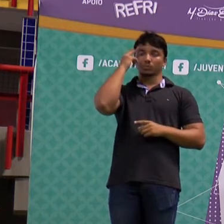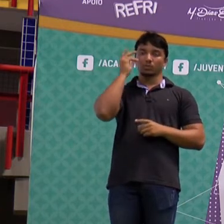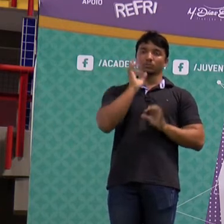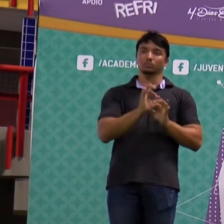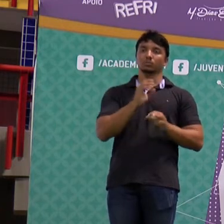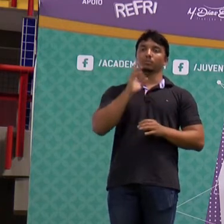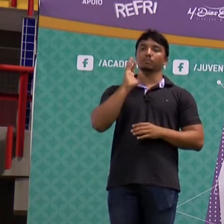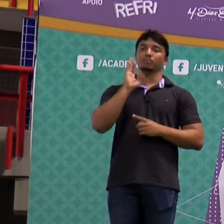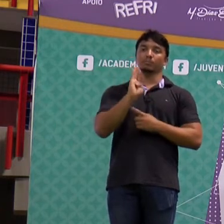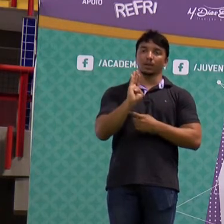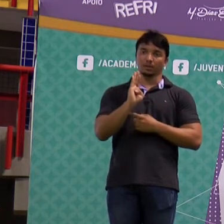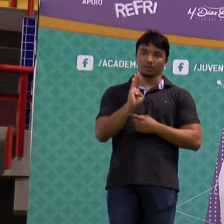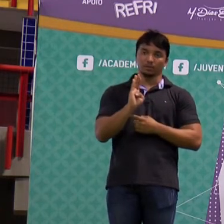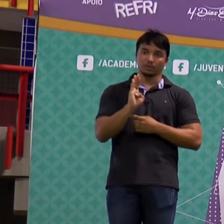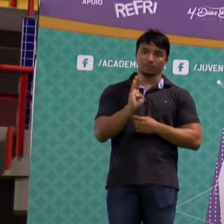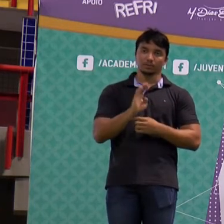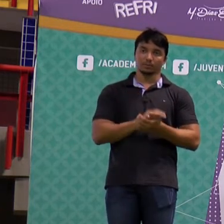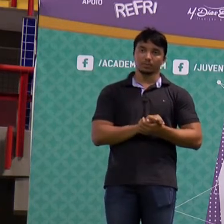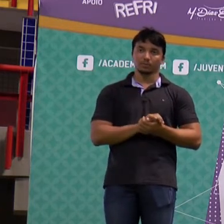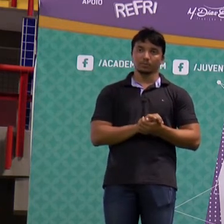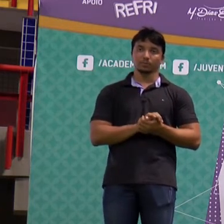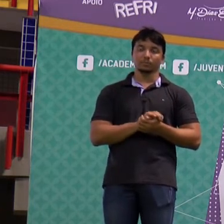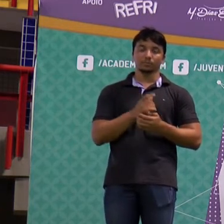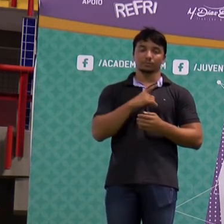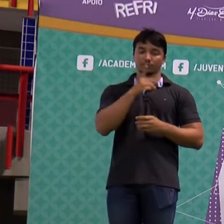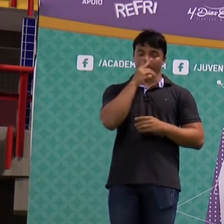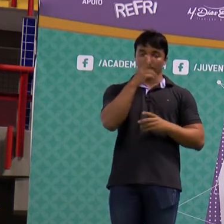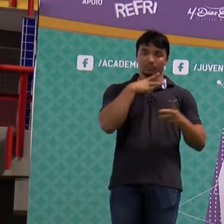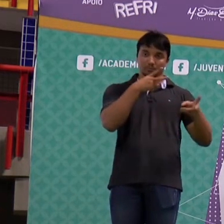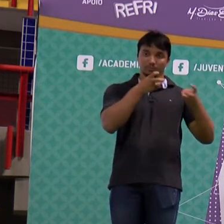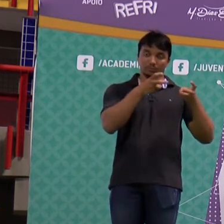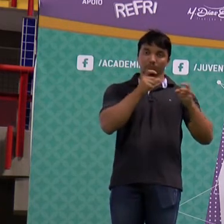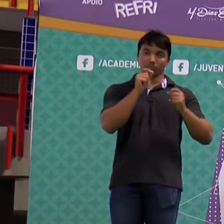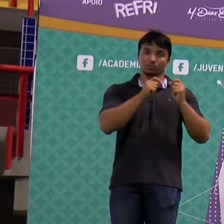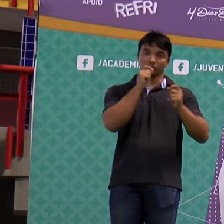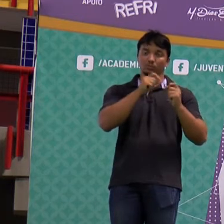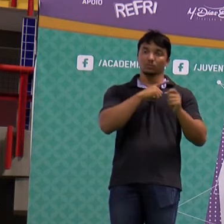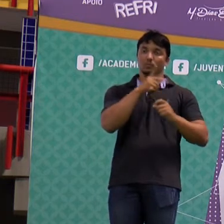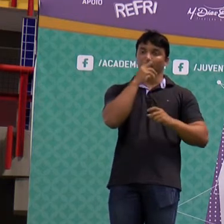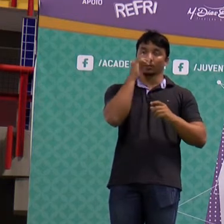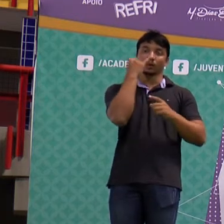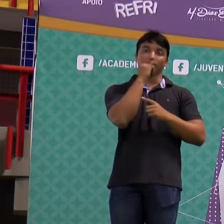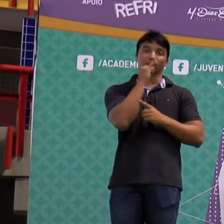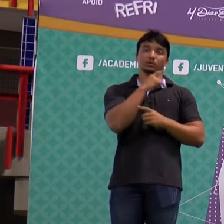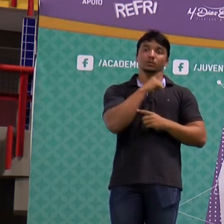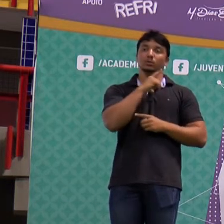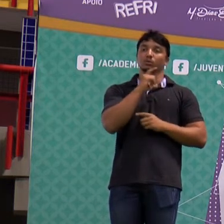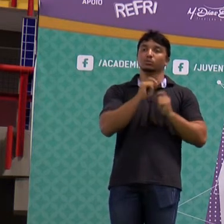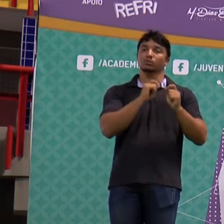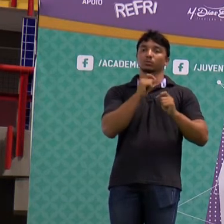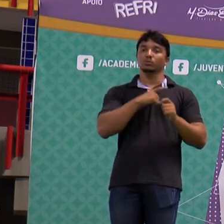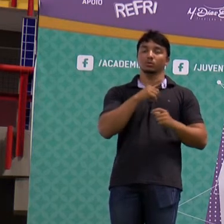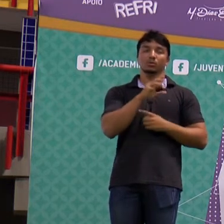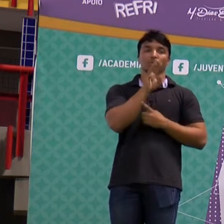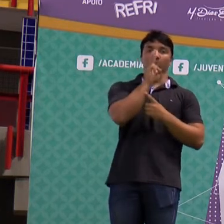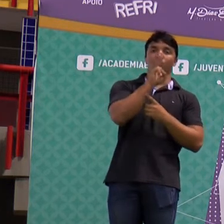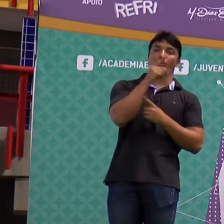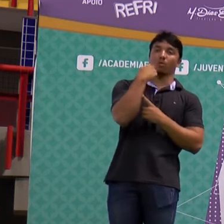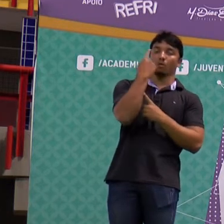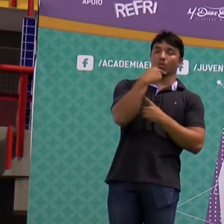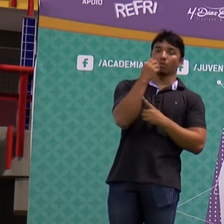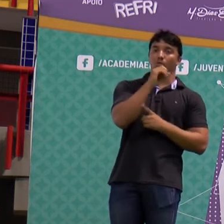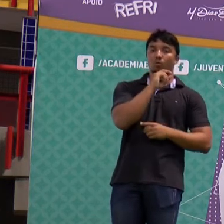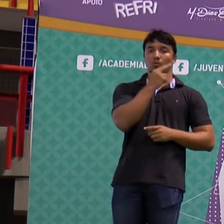E, é a energia. Você vai perceber que a questão fala de energia porque vai vir a unidade watt, hora ou